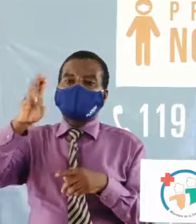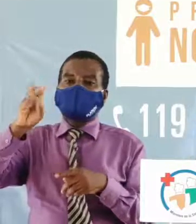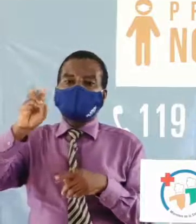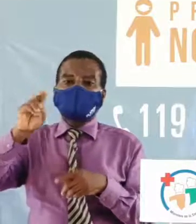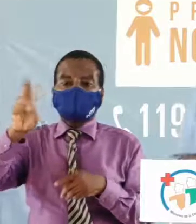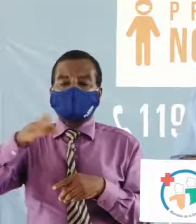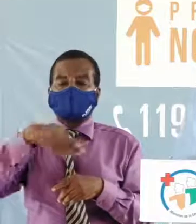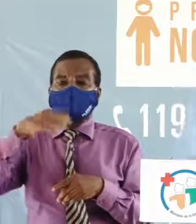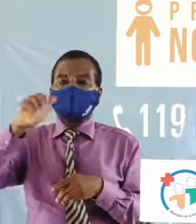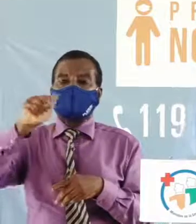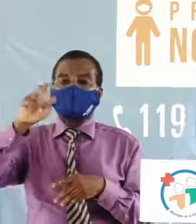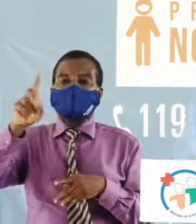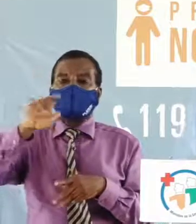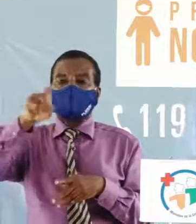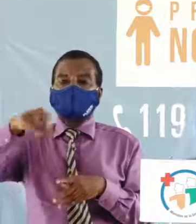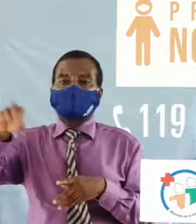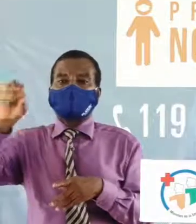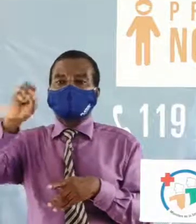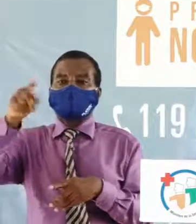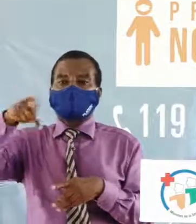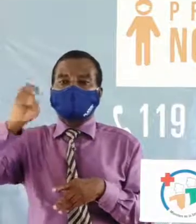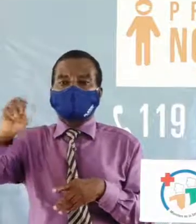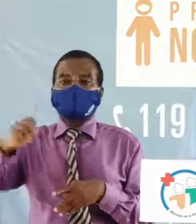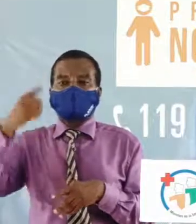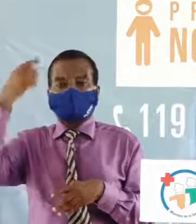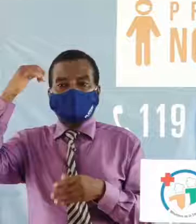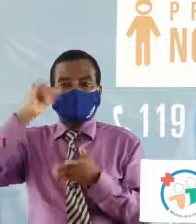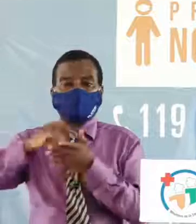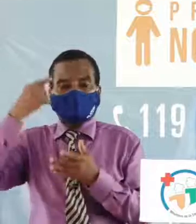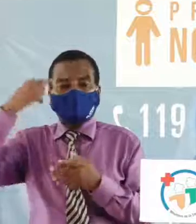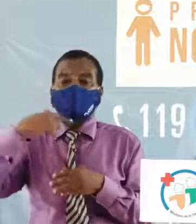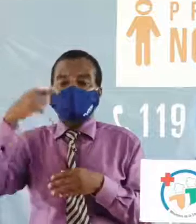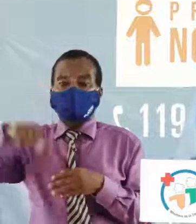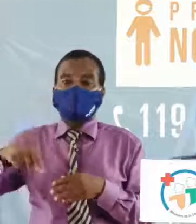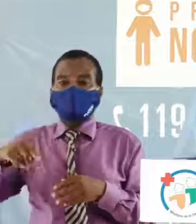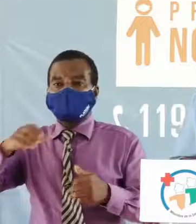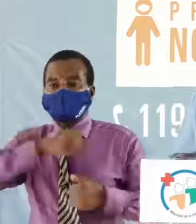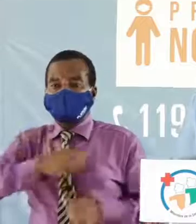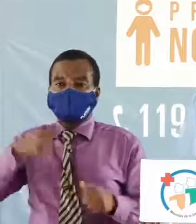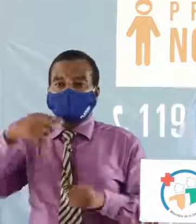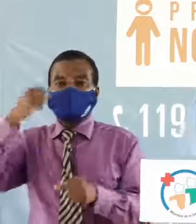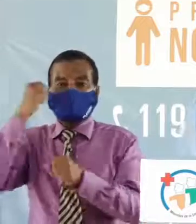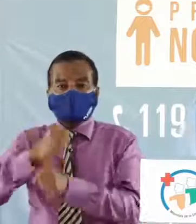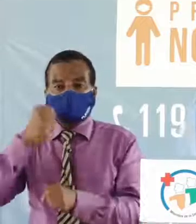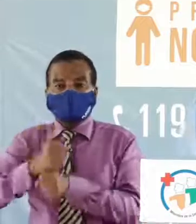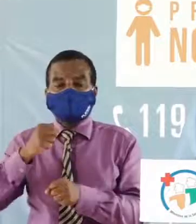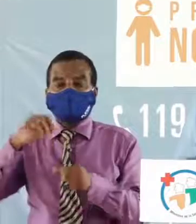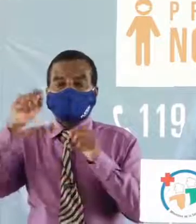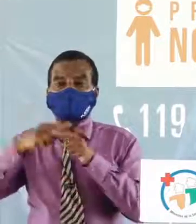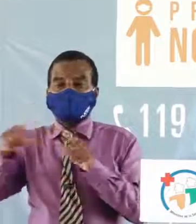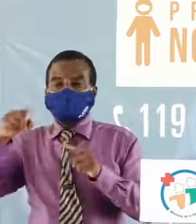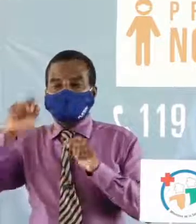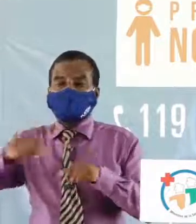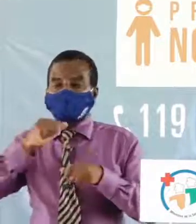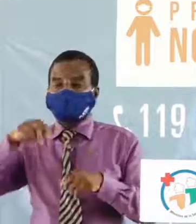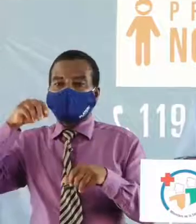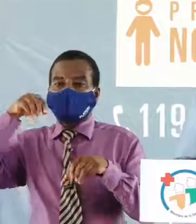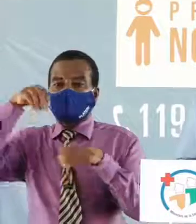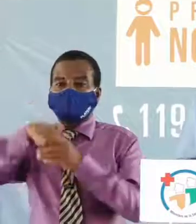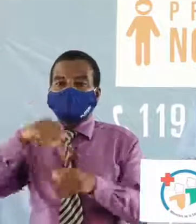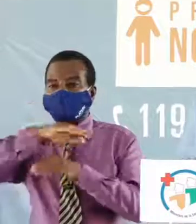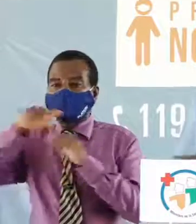Zopé ça vous dit que vos forces sont au travail de ce point de vue mais elles ne peuvent pas être dans tous les bacas dans tous les bus